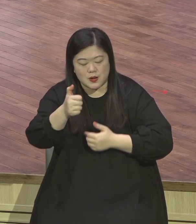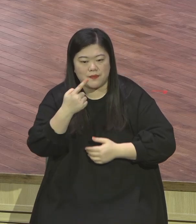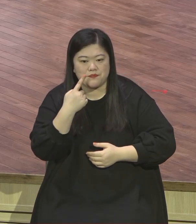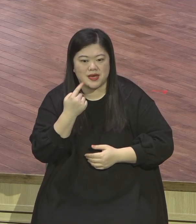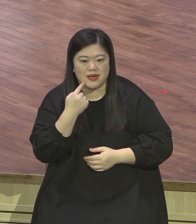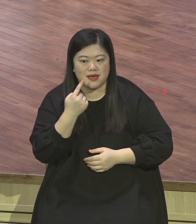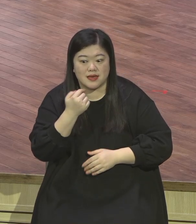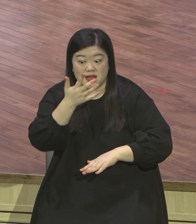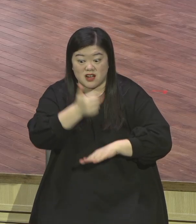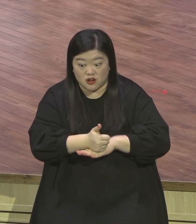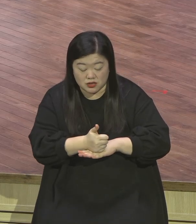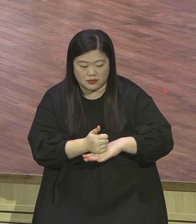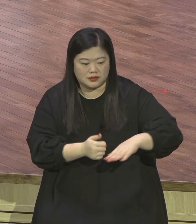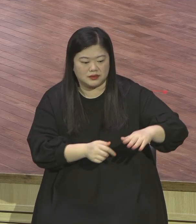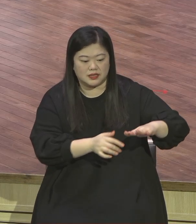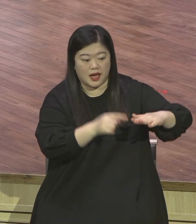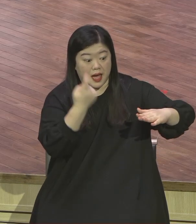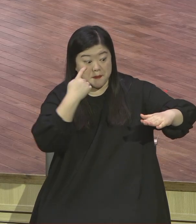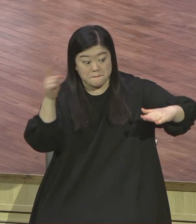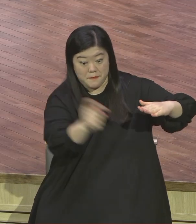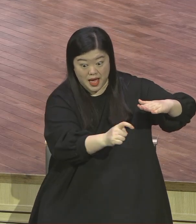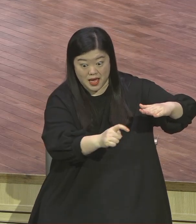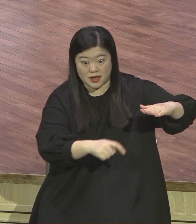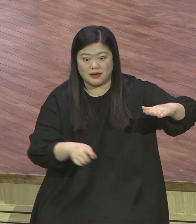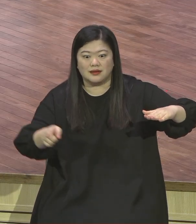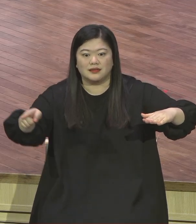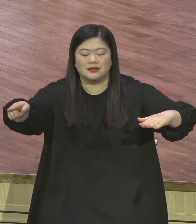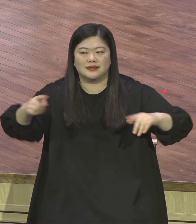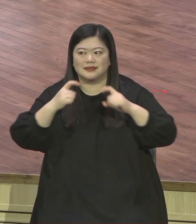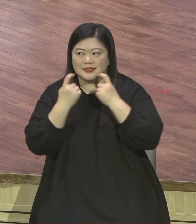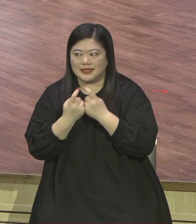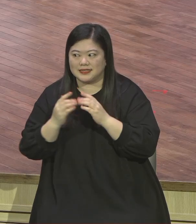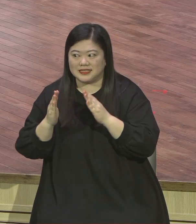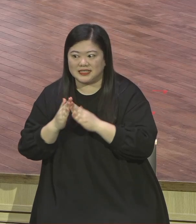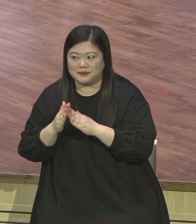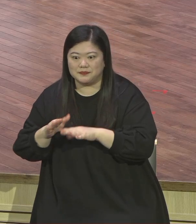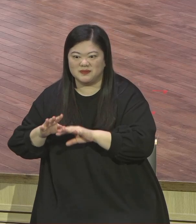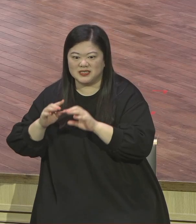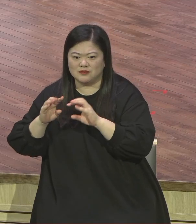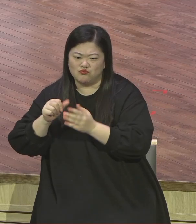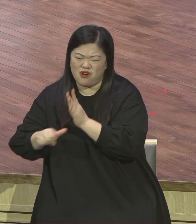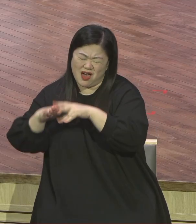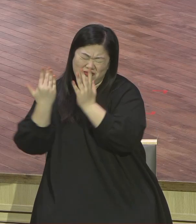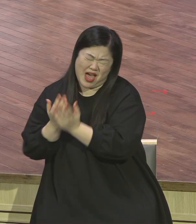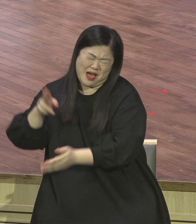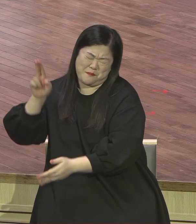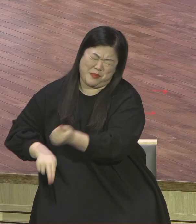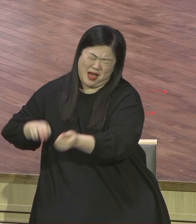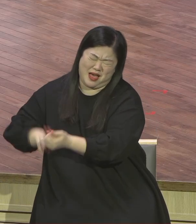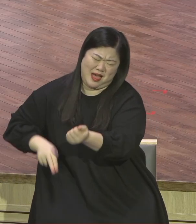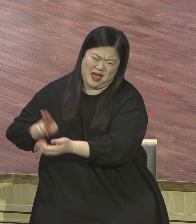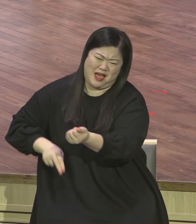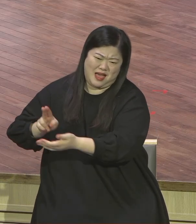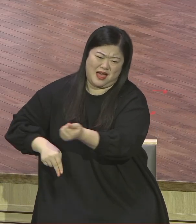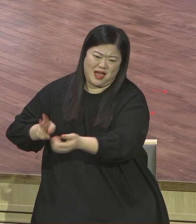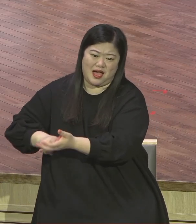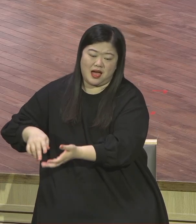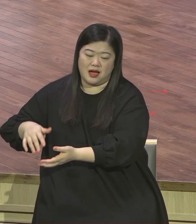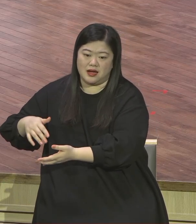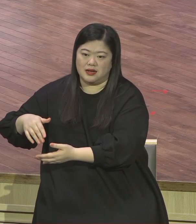자기 재산을 다 팔아가지고 그 밭을 샀다. 그러면 어떻게 돼요? 그 밭 속에